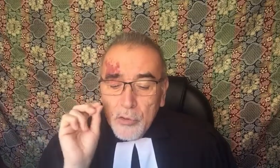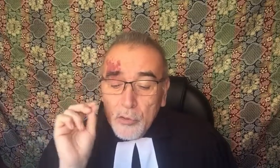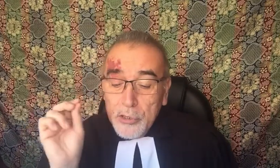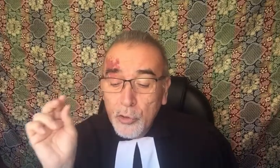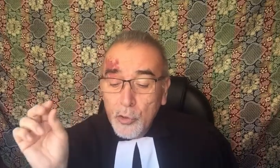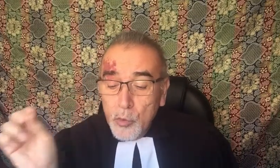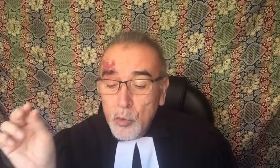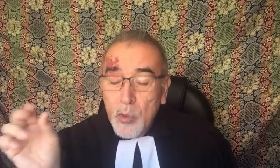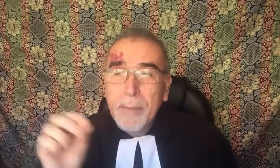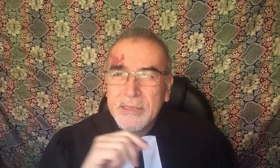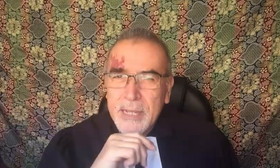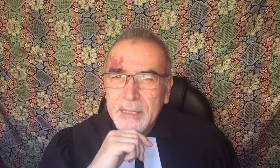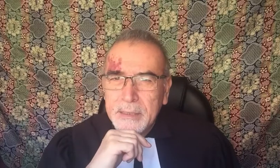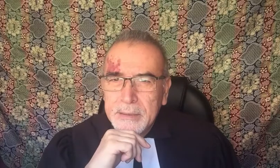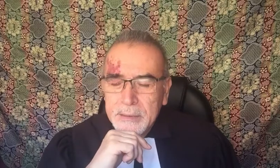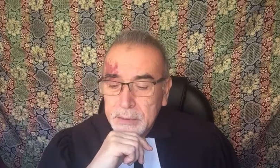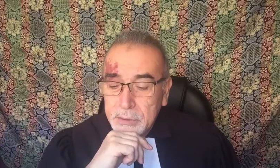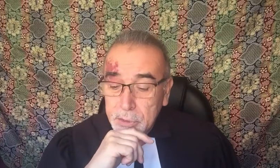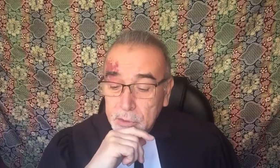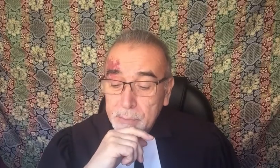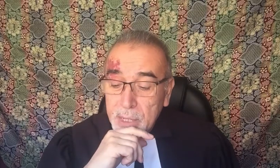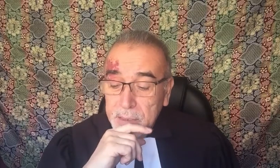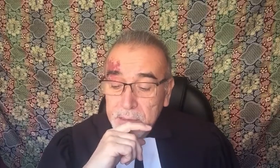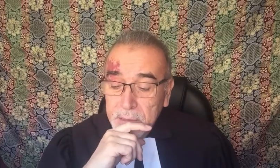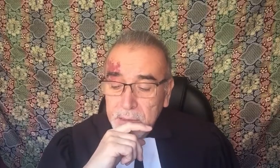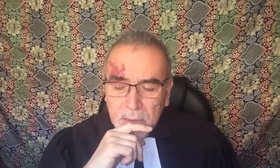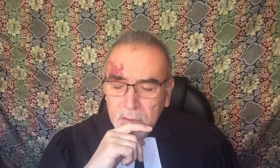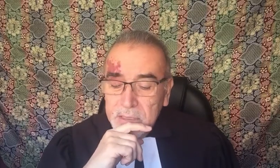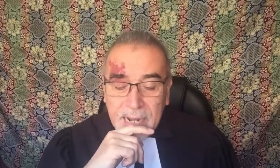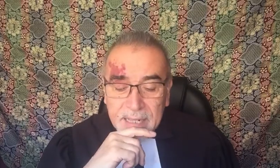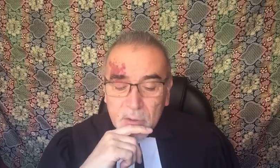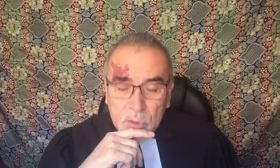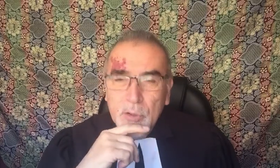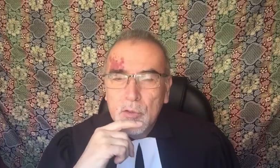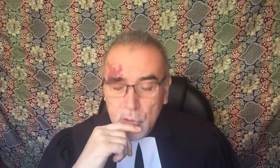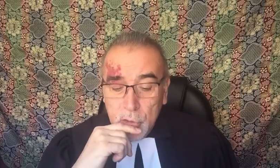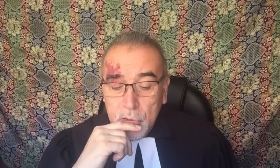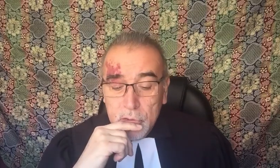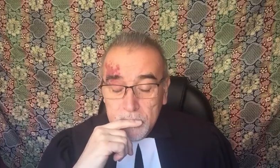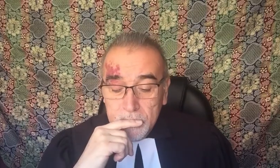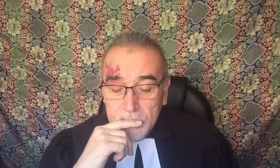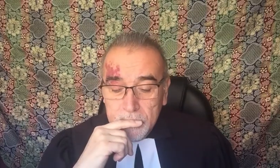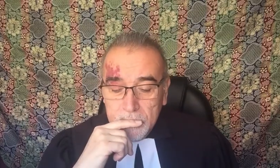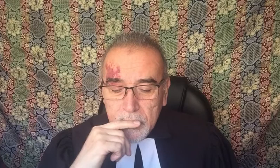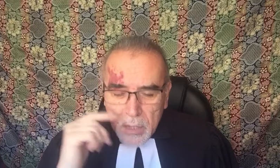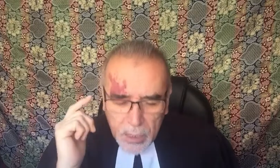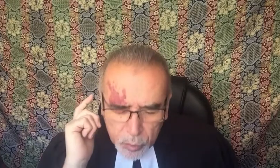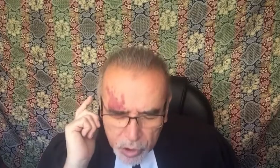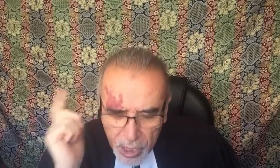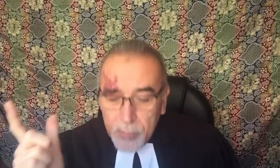con el sordo mudo del pasaje, sino también con cada uno de nosotros. Escuchemos